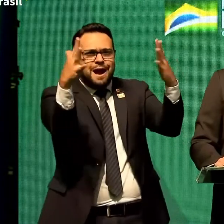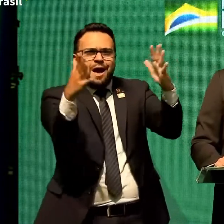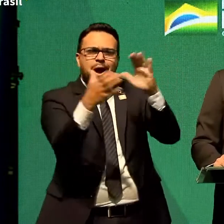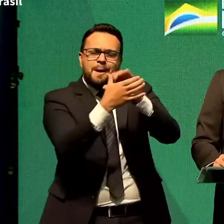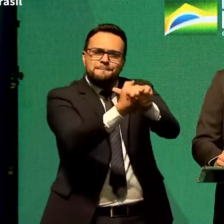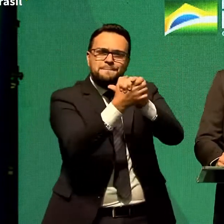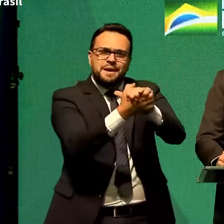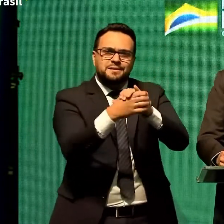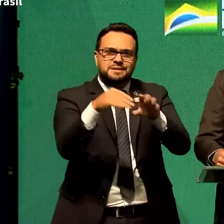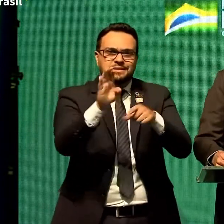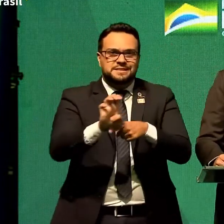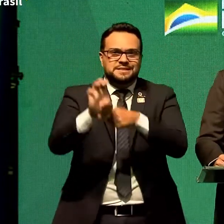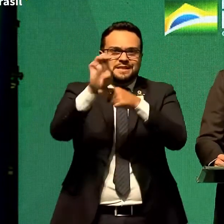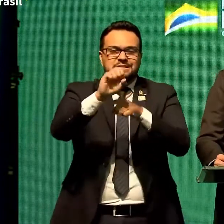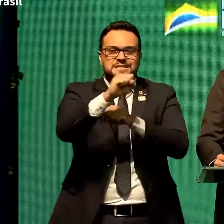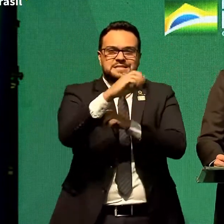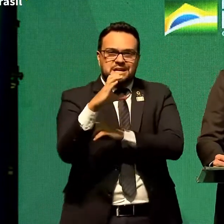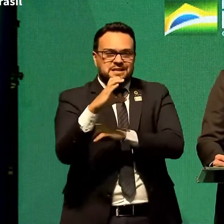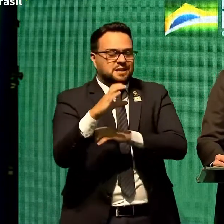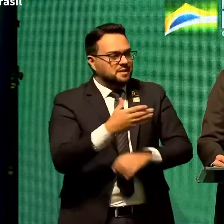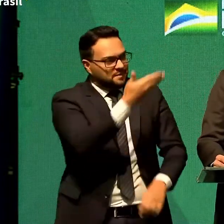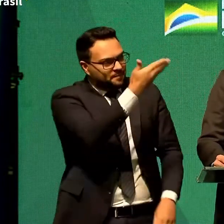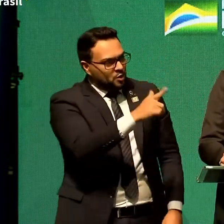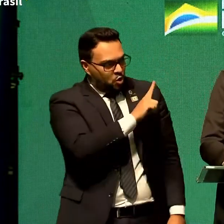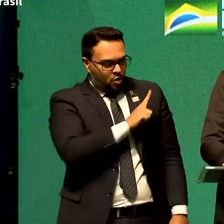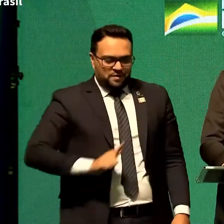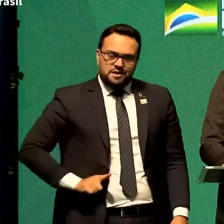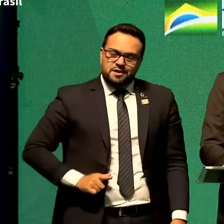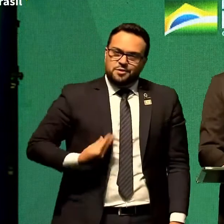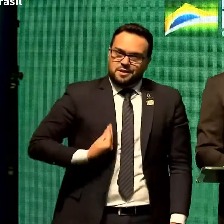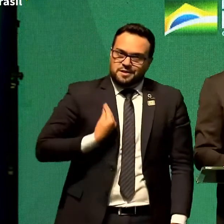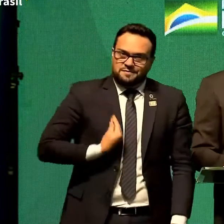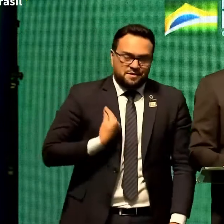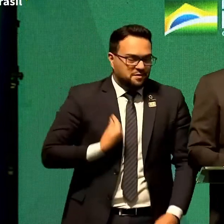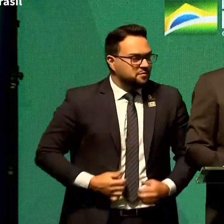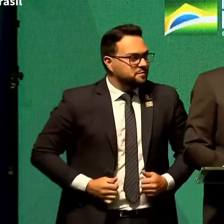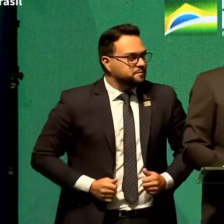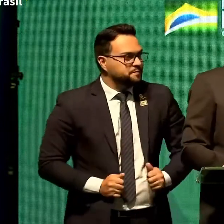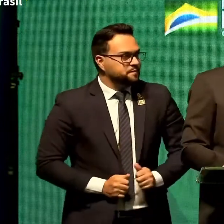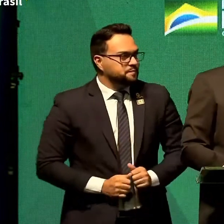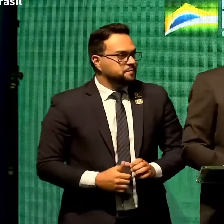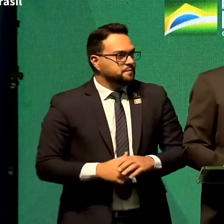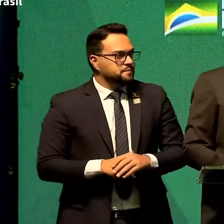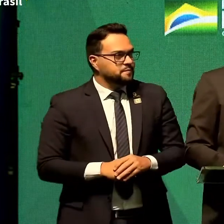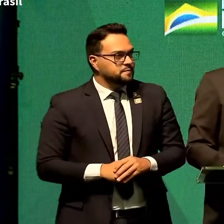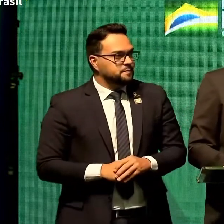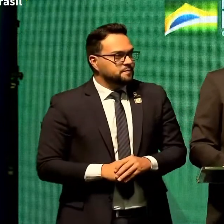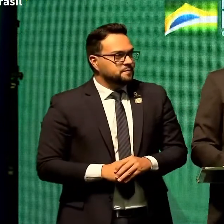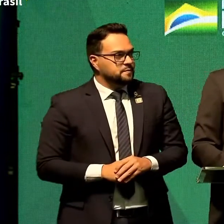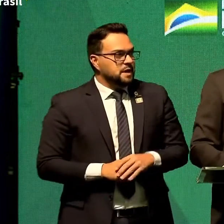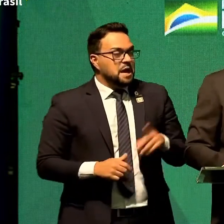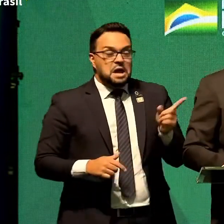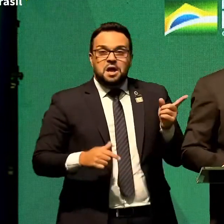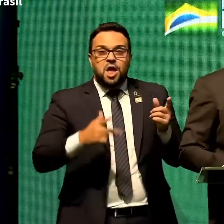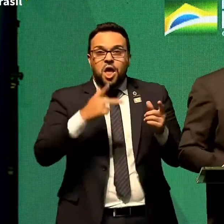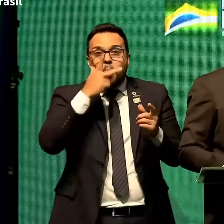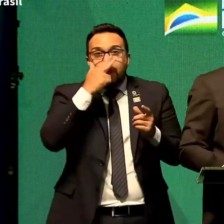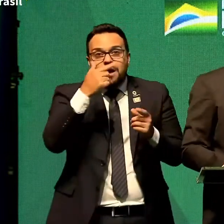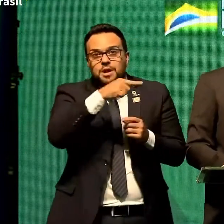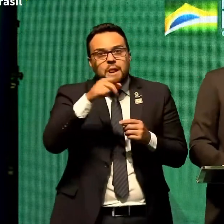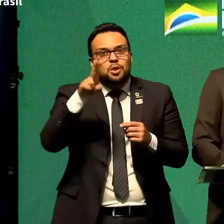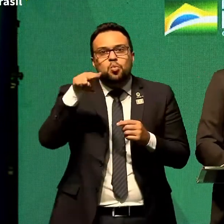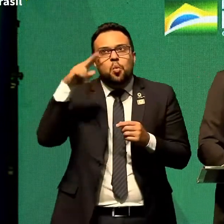a nossa prezada governadora que está aqui eu acho que nem ela achava que ia ser governadora um dia ninguém quer